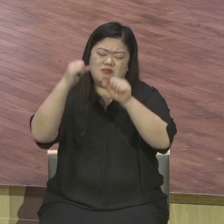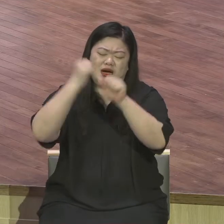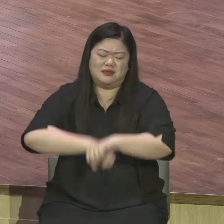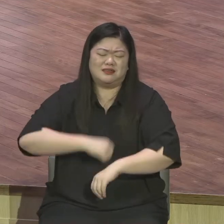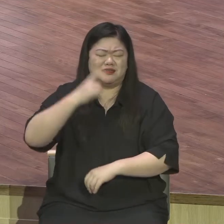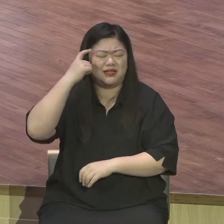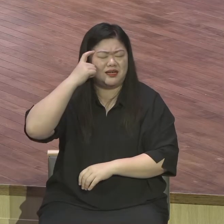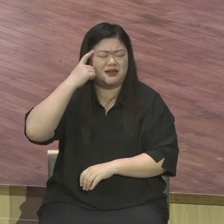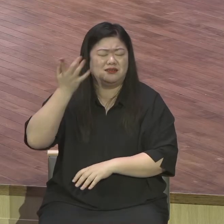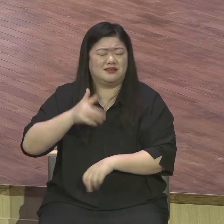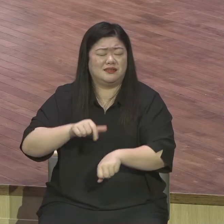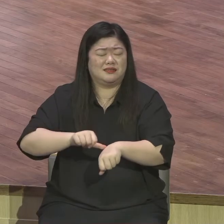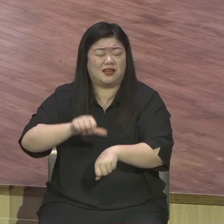감격이 넘쳤겠어요